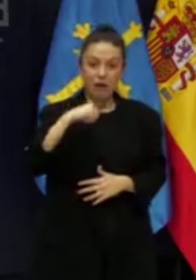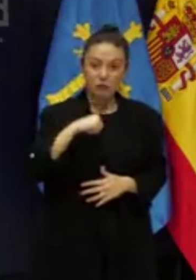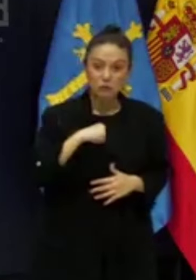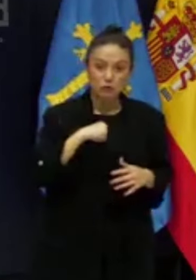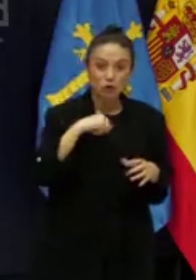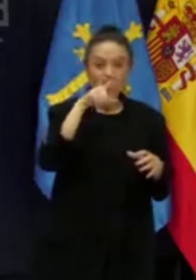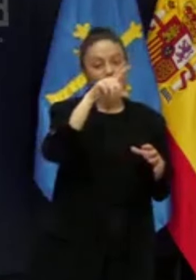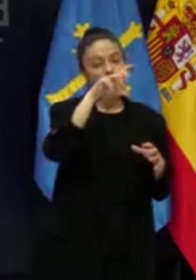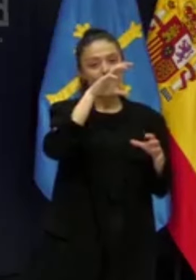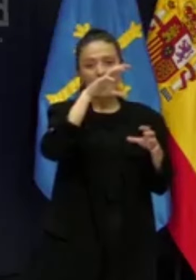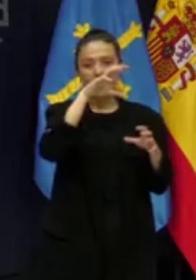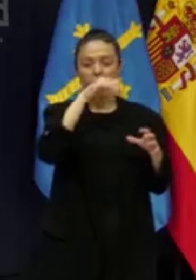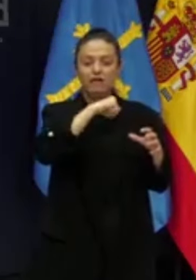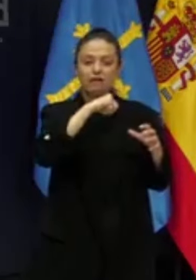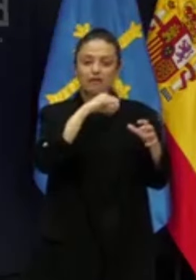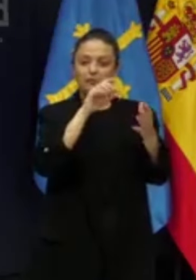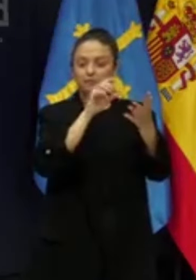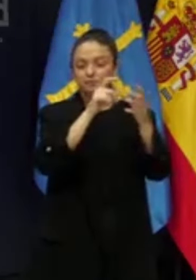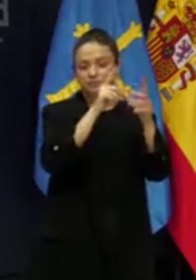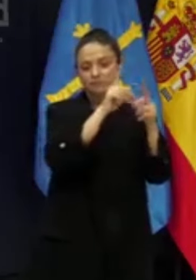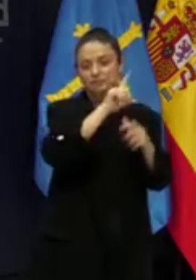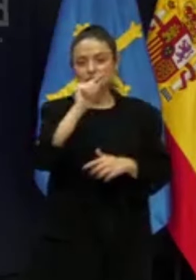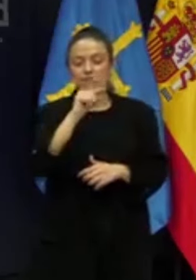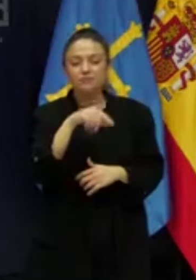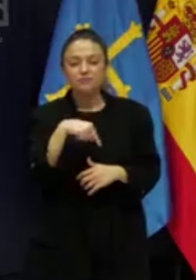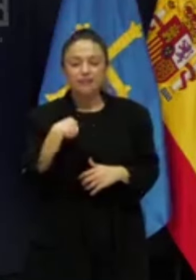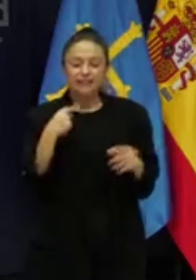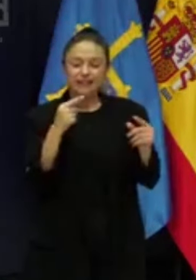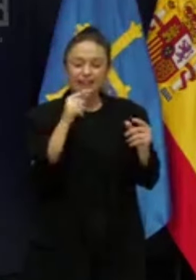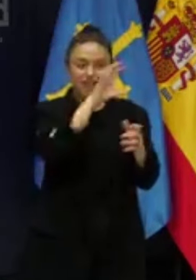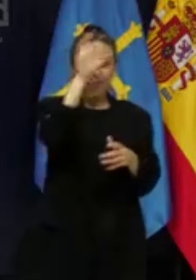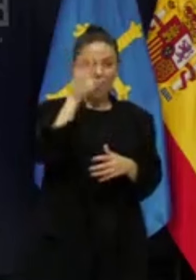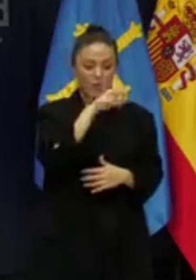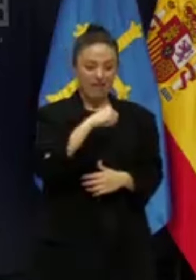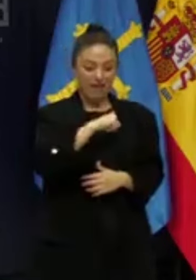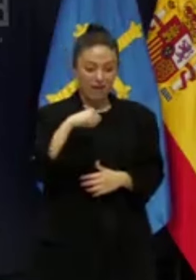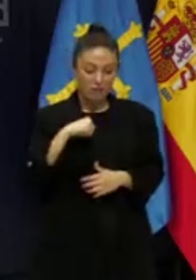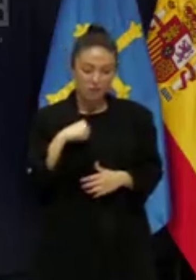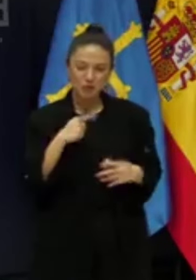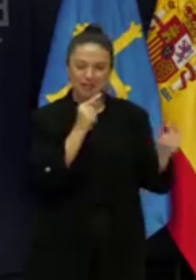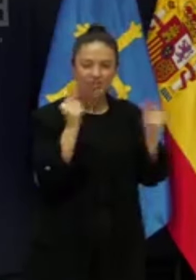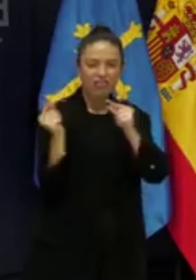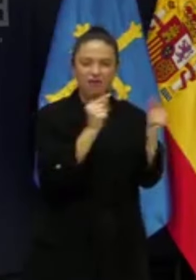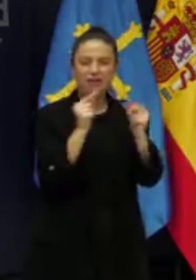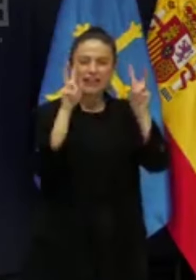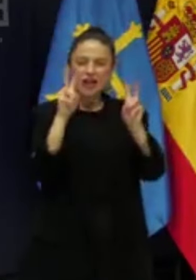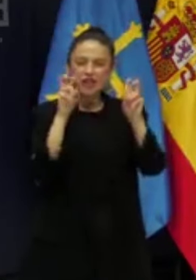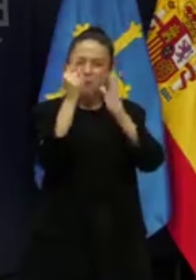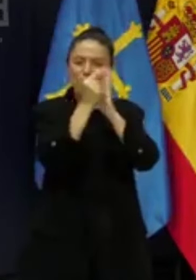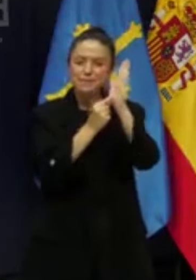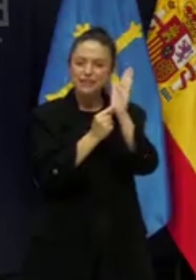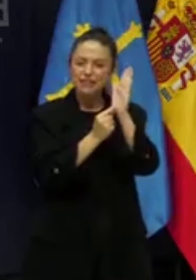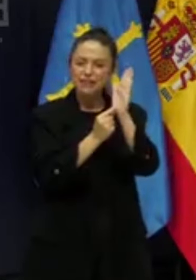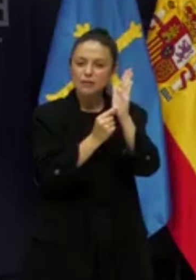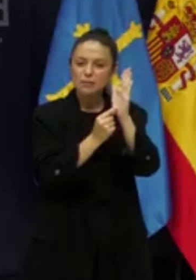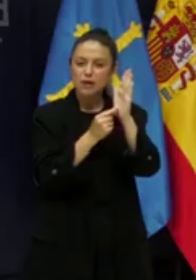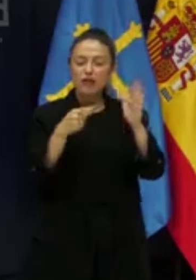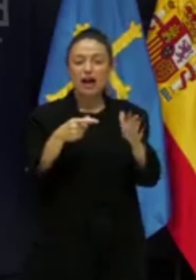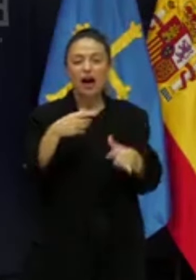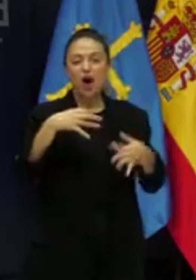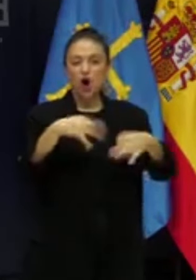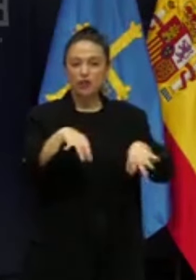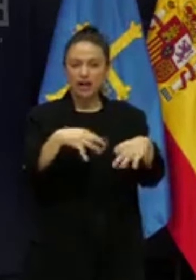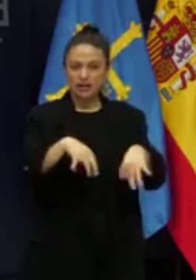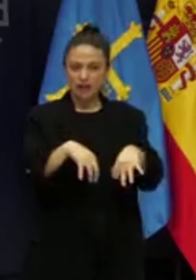Y estamos en contra, y aquí yo reconozco que hay un debate entre todas las comunidades autónomas, de un principio del que se ha hablado últimamente, que es el de la ordinalidad.